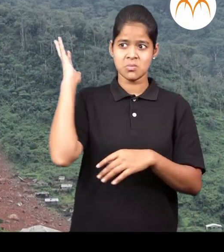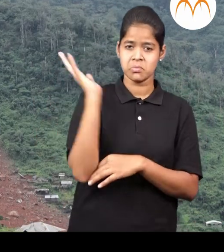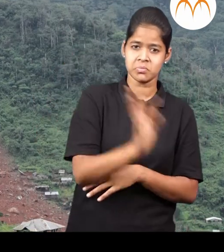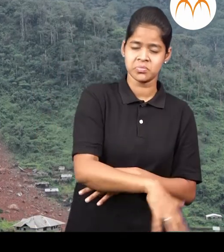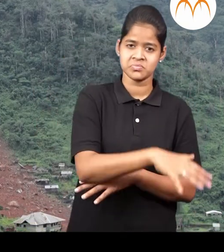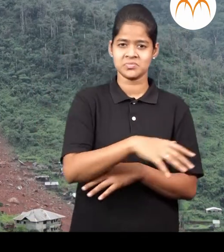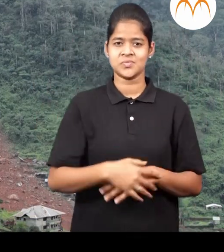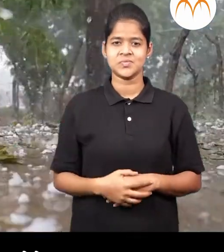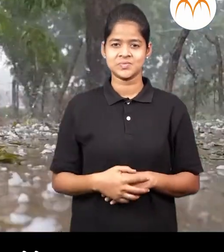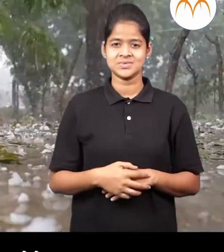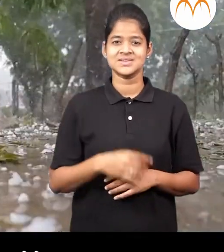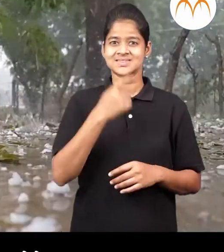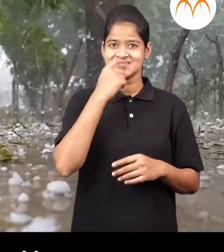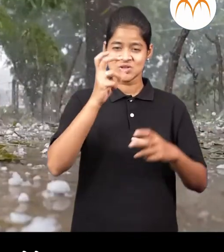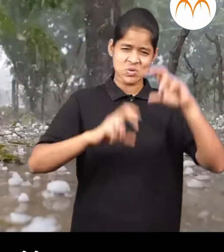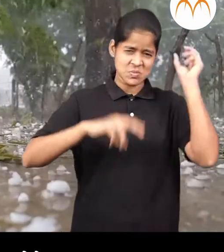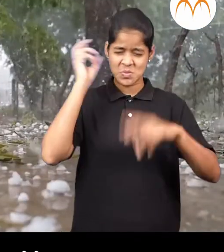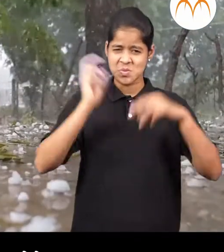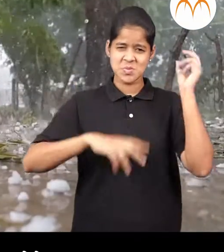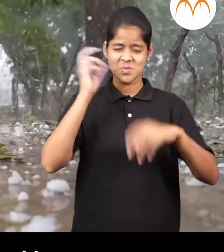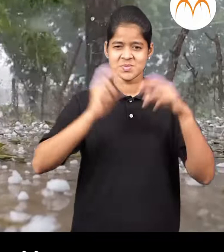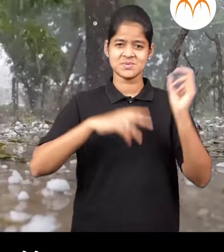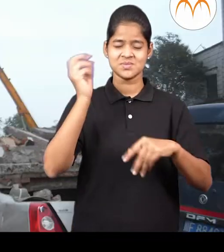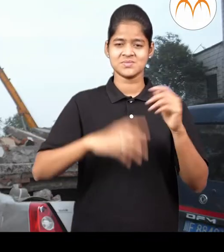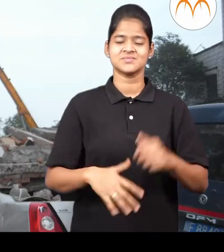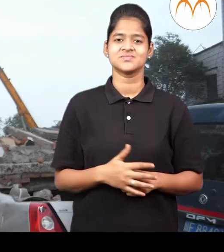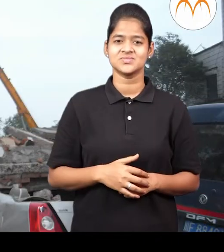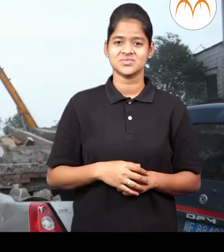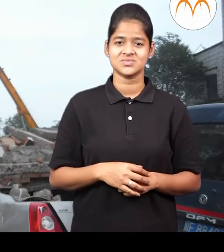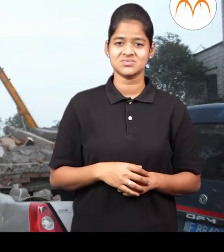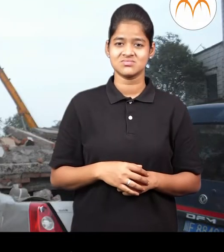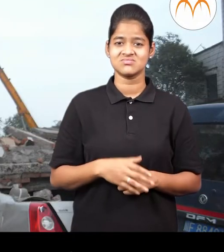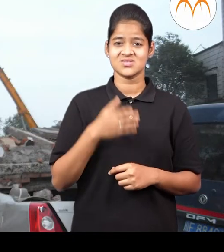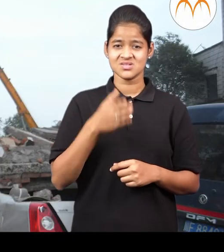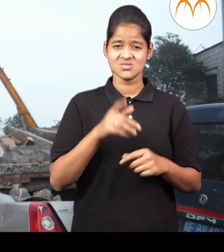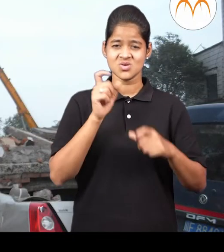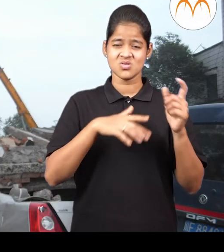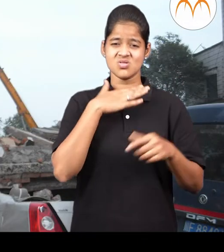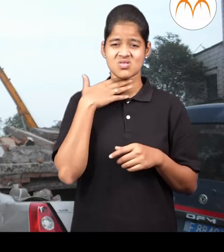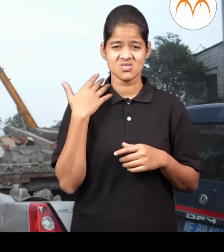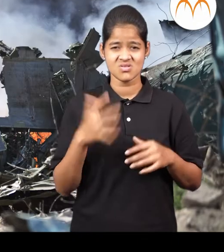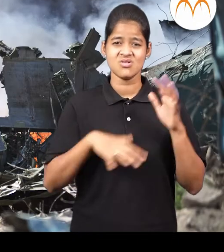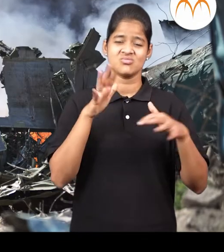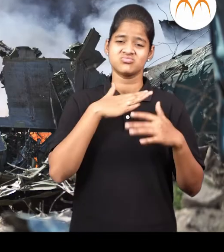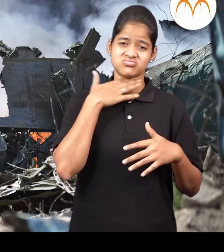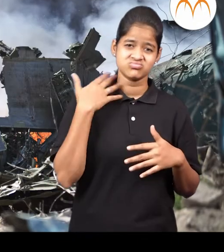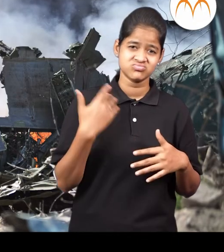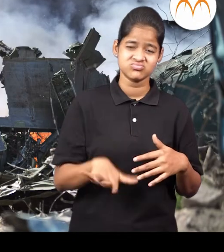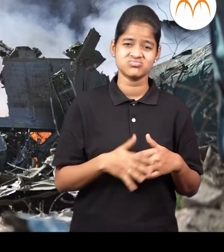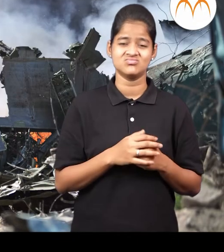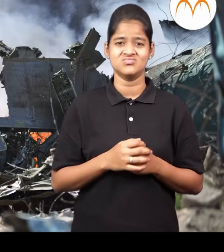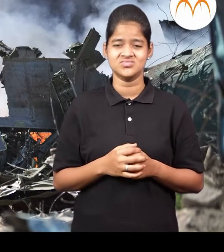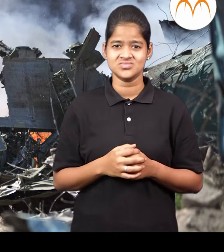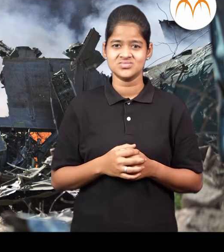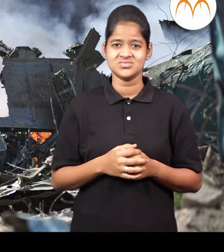कड़े कोशलतात काही ठीकाणी गारपीट होते आशावेई अनेक मांचे जनावरे मुरुत्यू